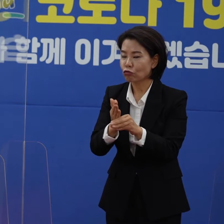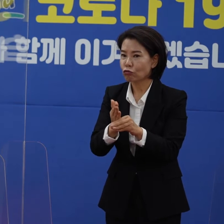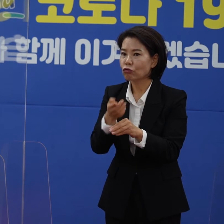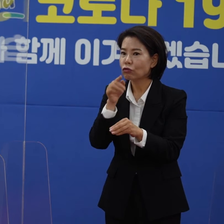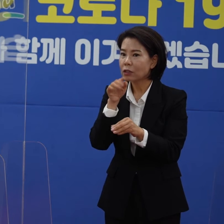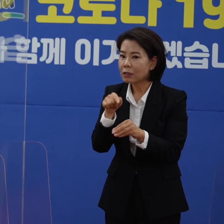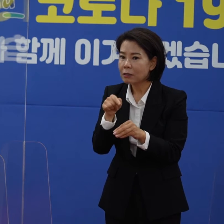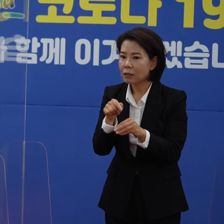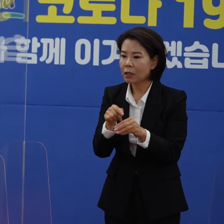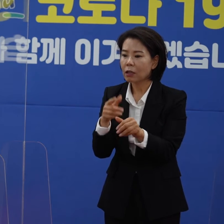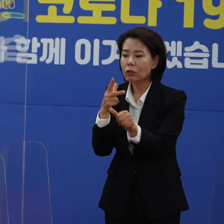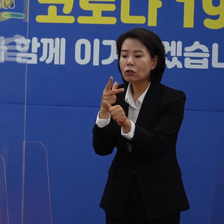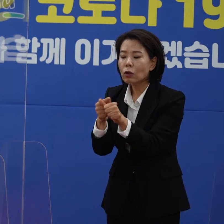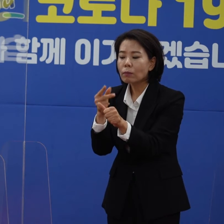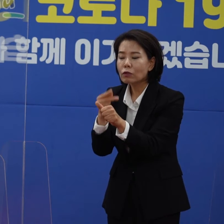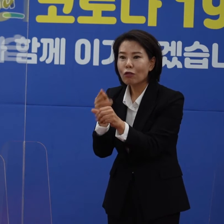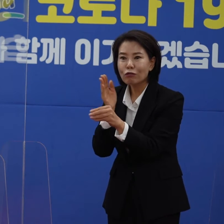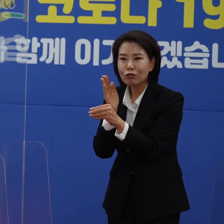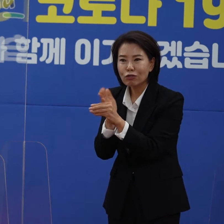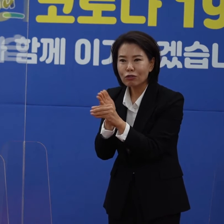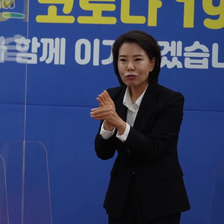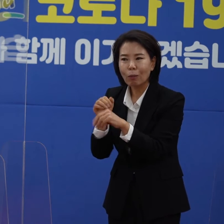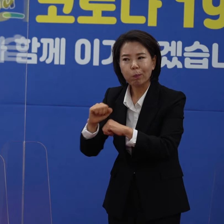접종을 하다 보면 지금